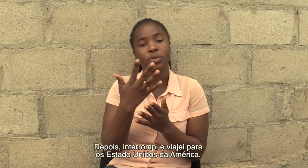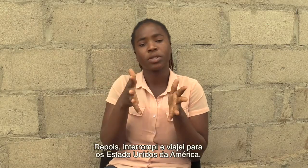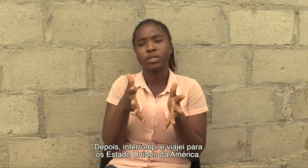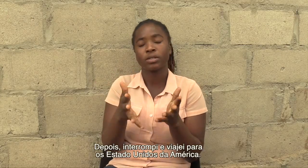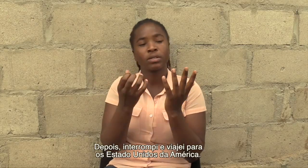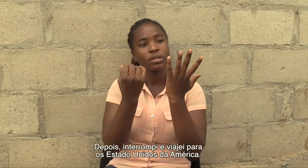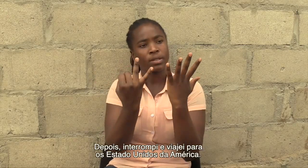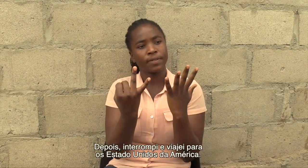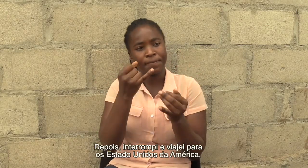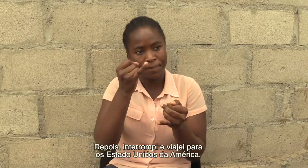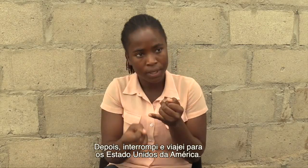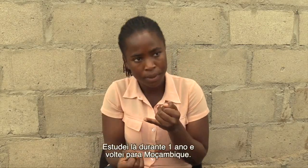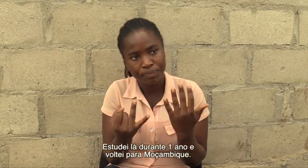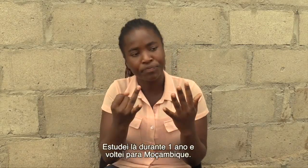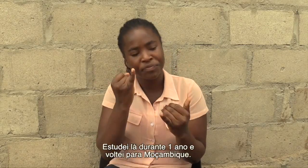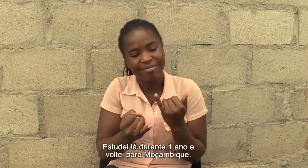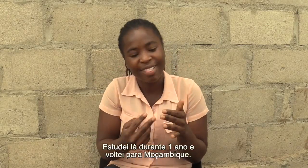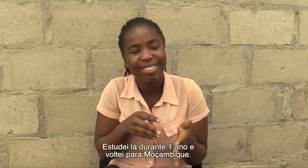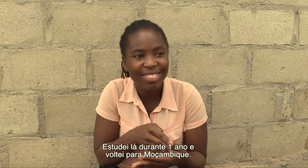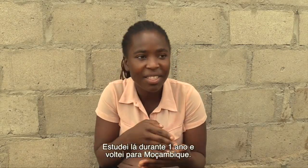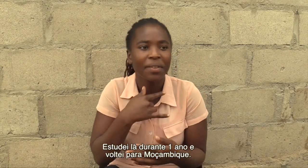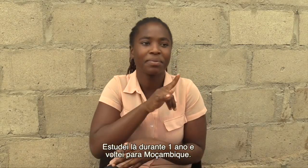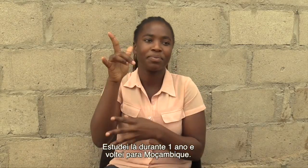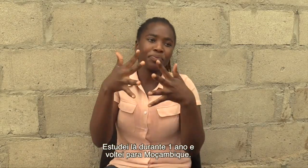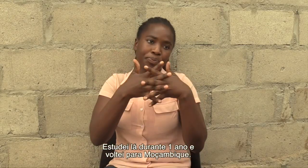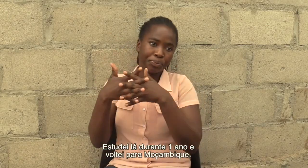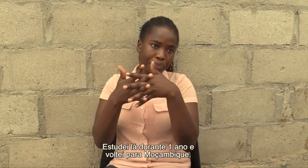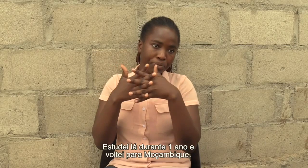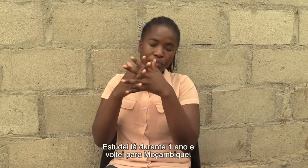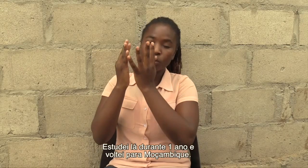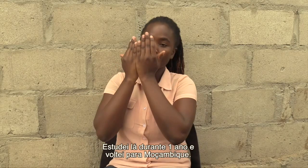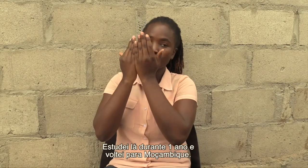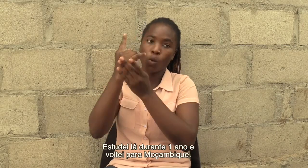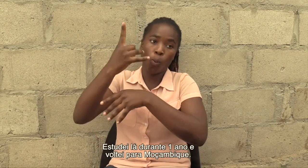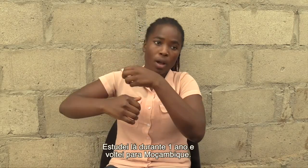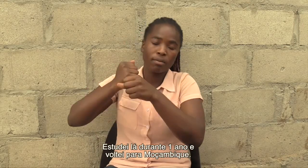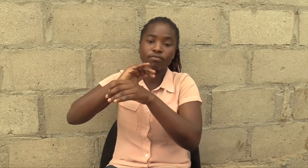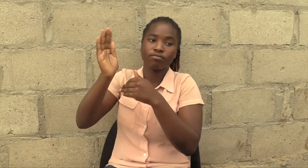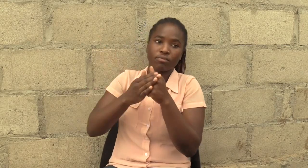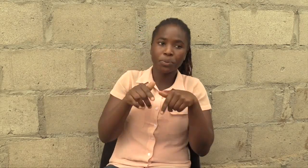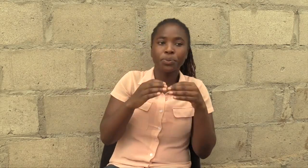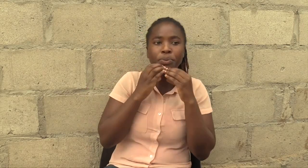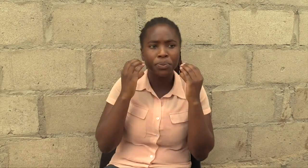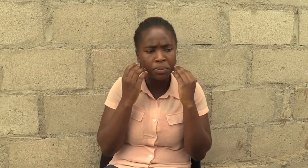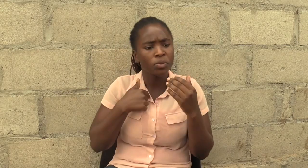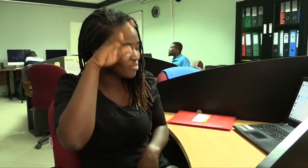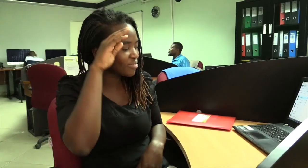e viajei para os Estados Unidos da América. Estudei lá durante um ano e voltei a Moçambique.